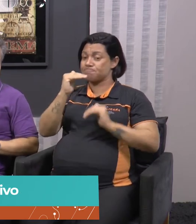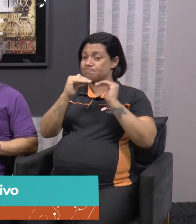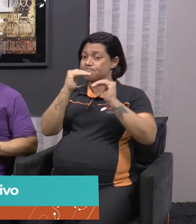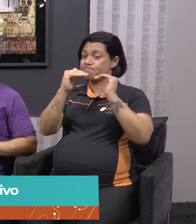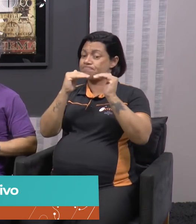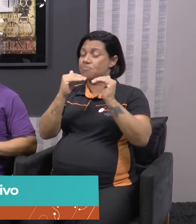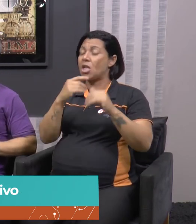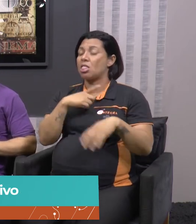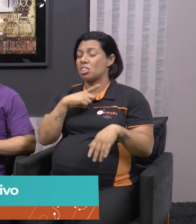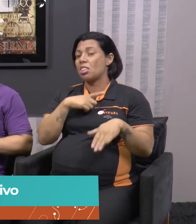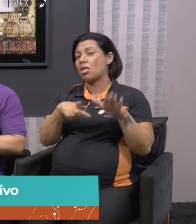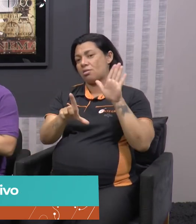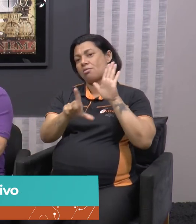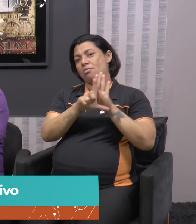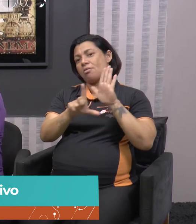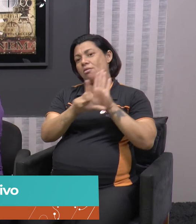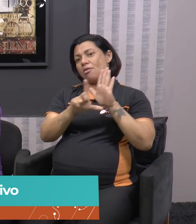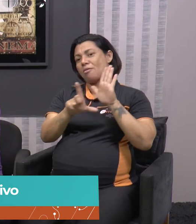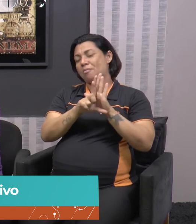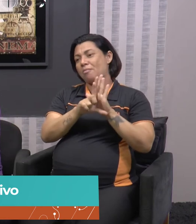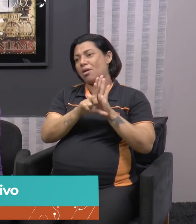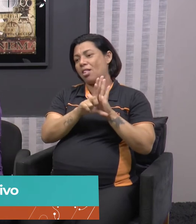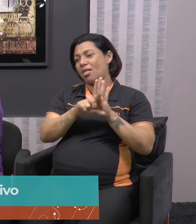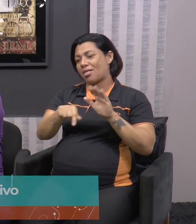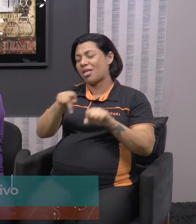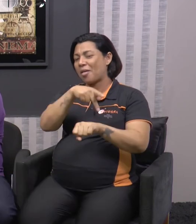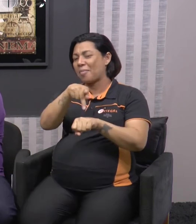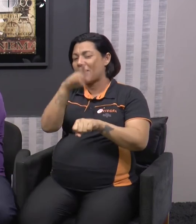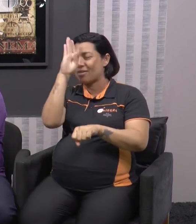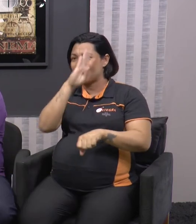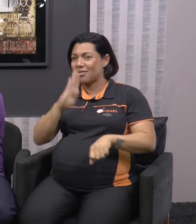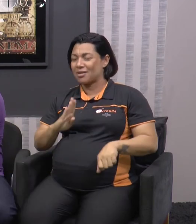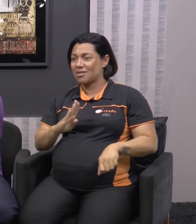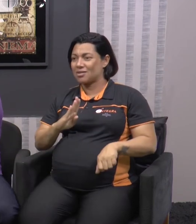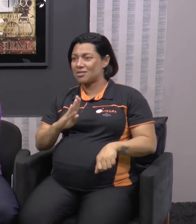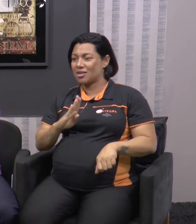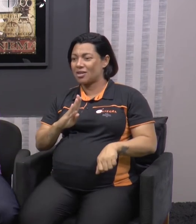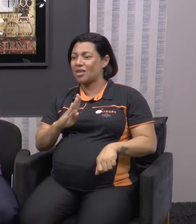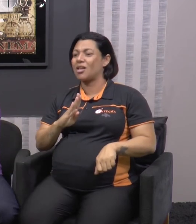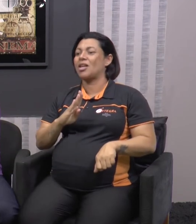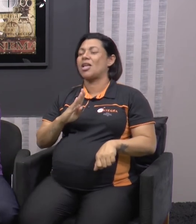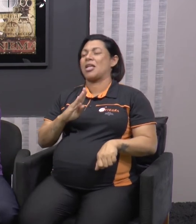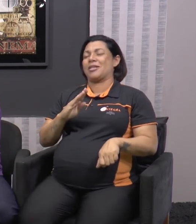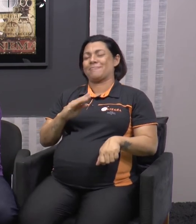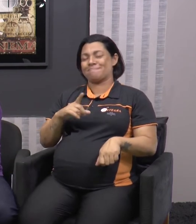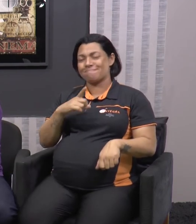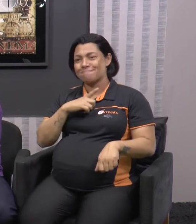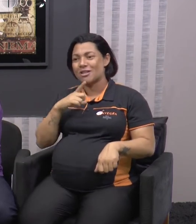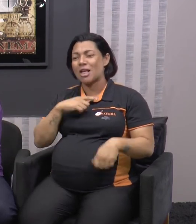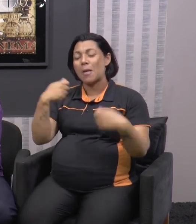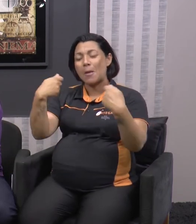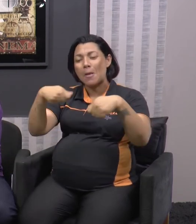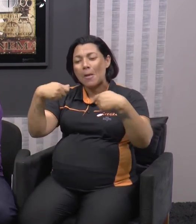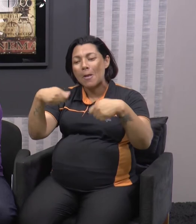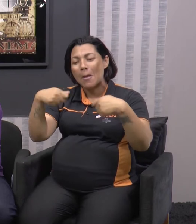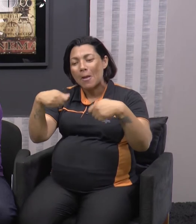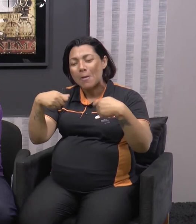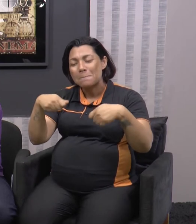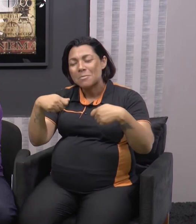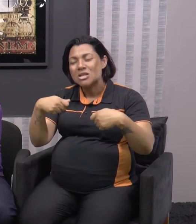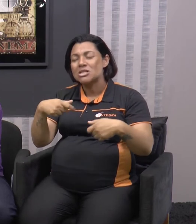lei já no país que fala, inclusive, da comunicação em libras em qualquer programa de televisão. Isso mesmo, é a Lei 10